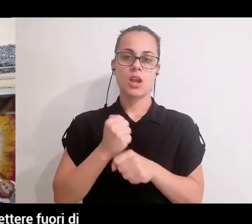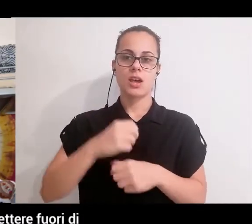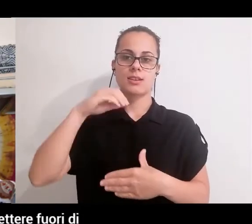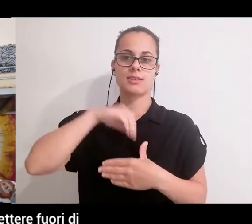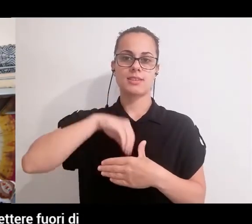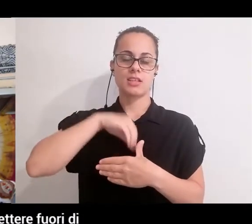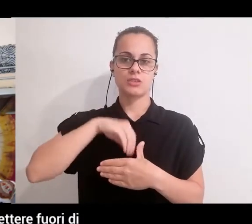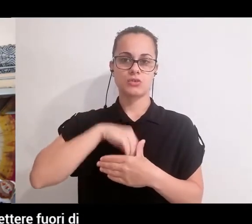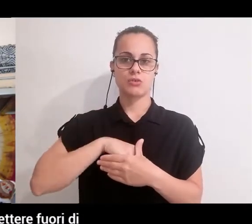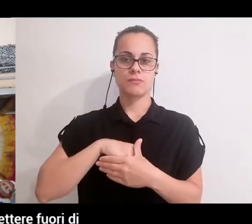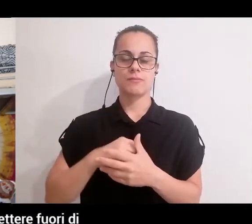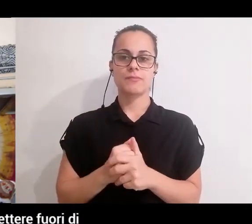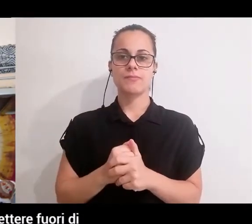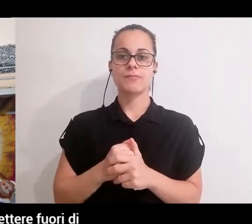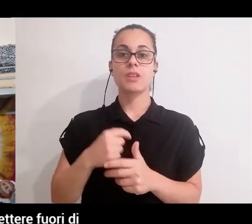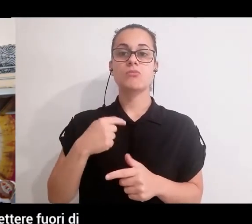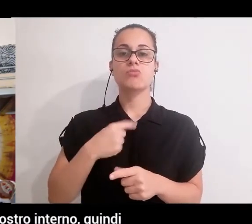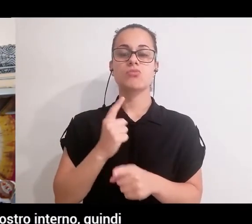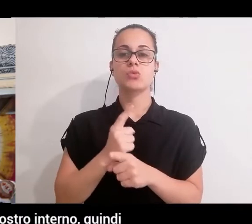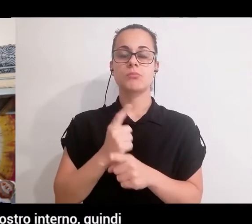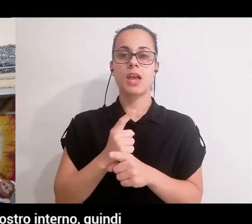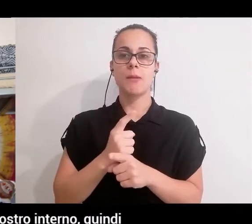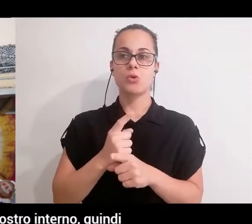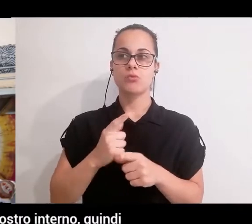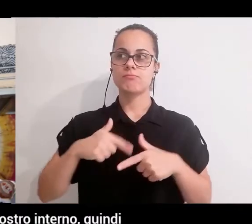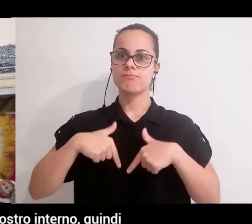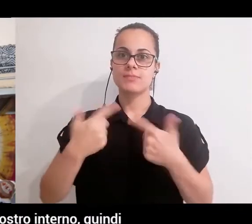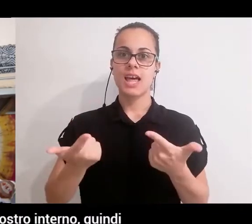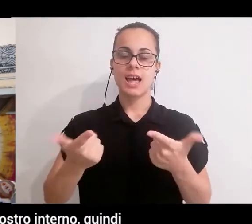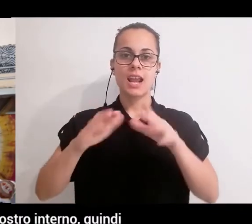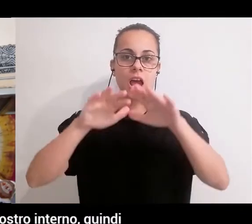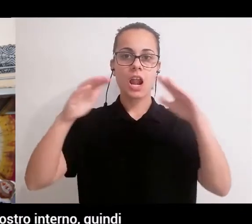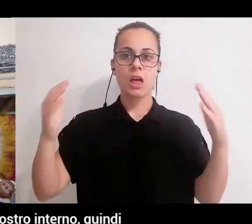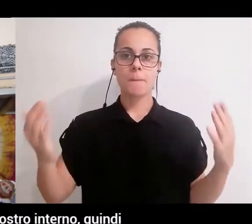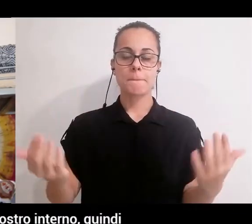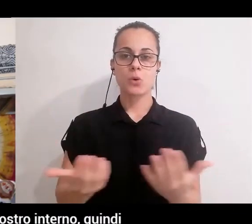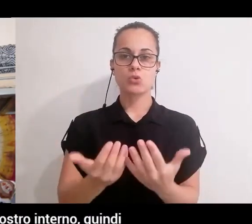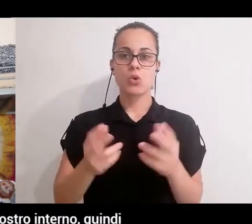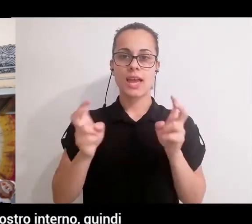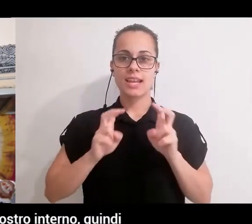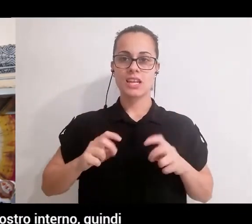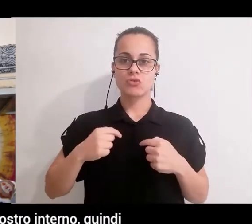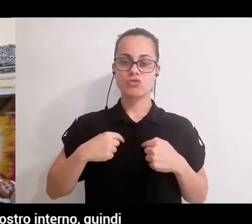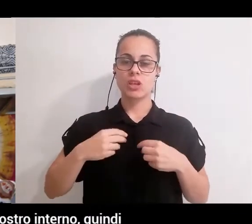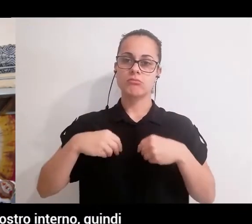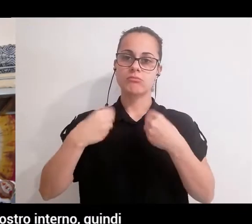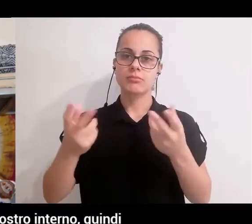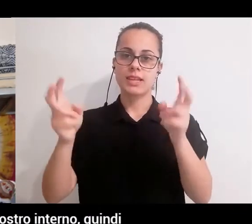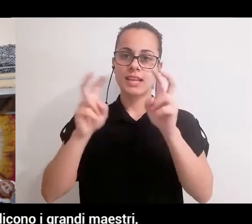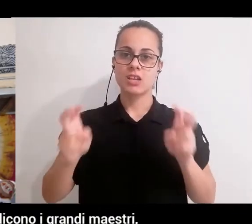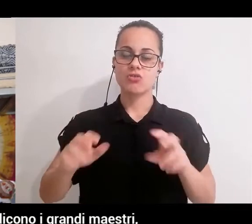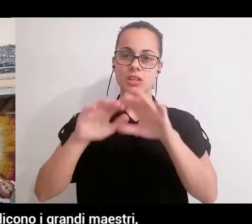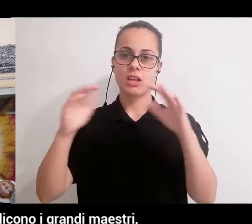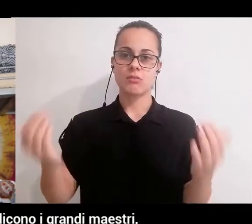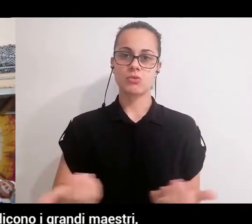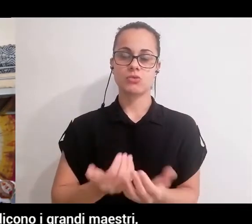noi, perché infatti noi andiamo a trasmettere fuori di noi esattamente tutto ciò che accade al nostro interno. Quindi